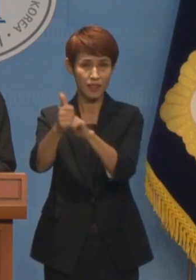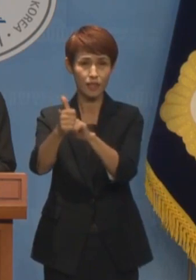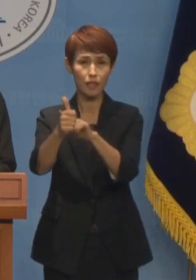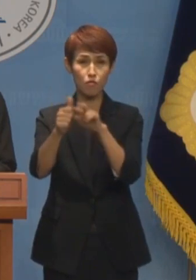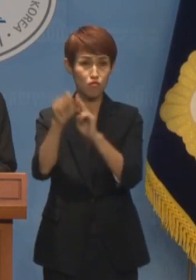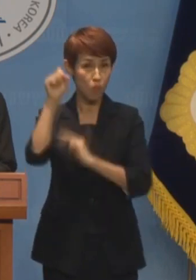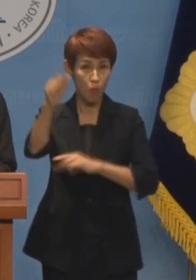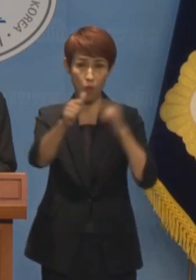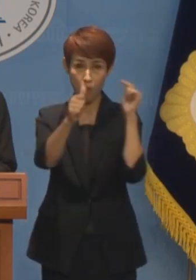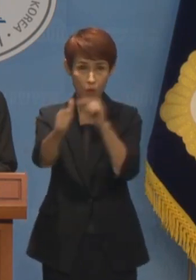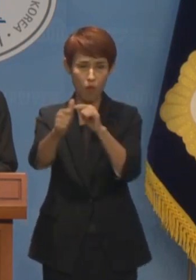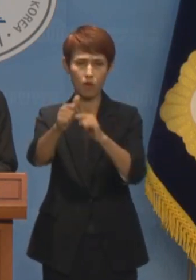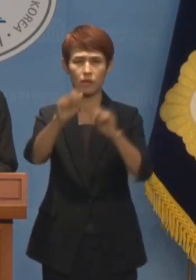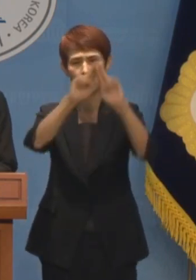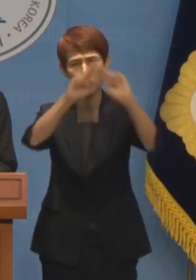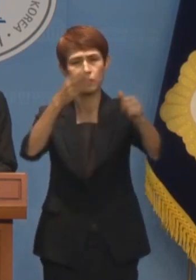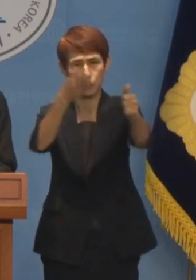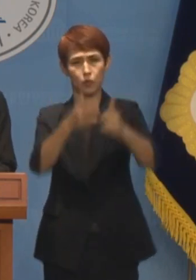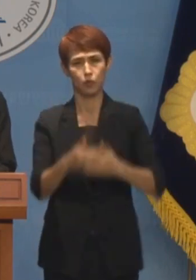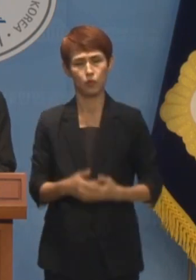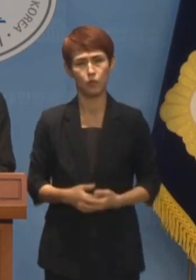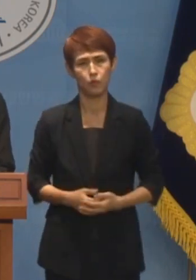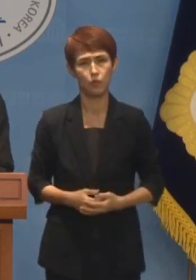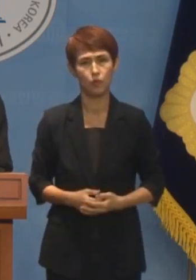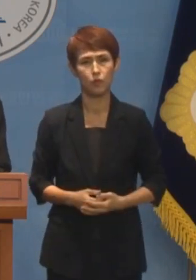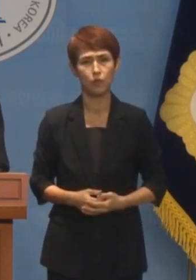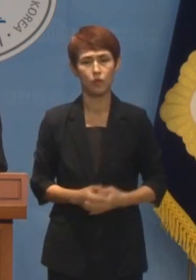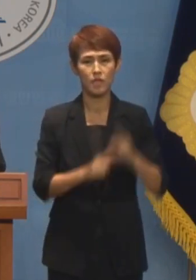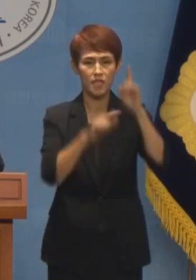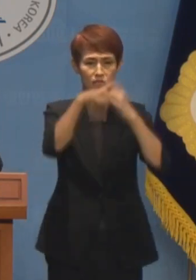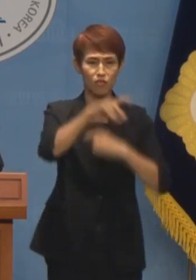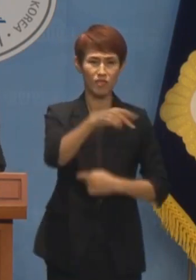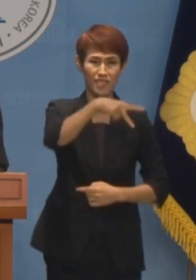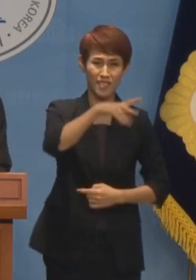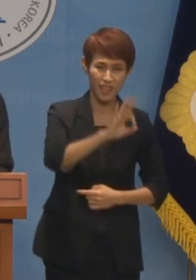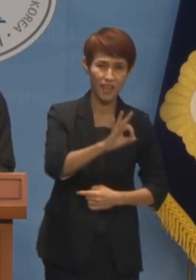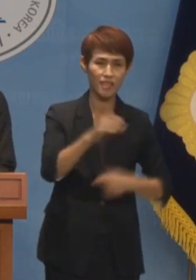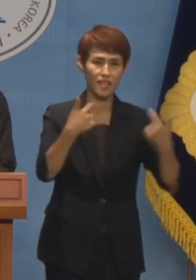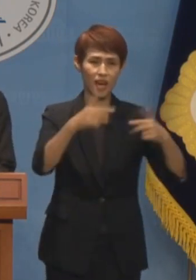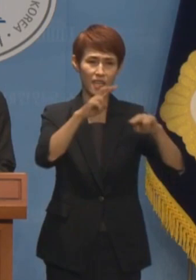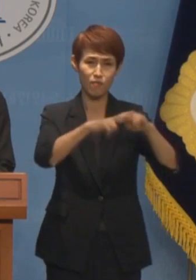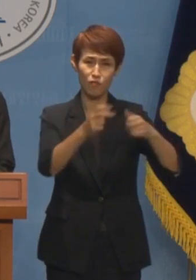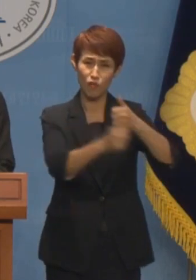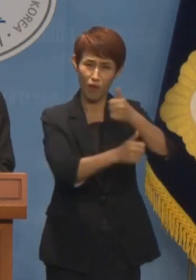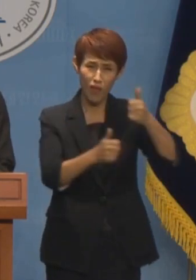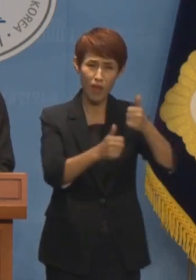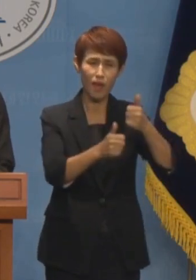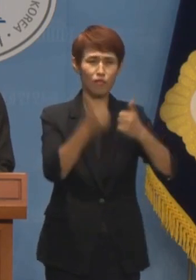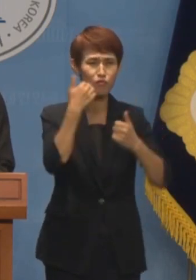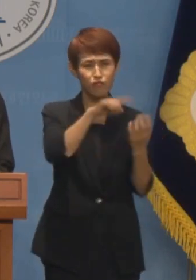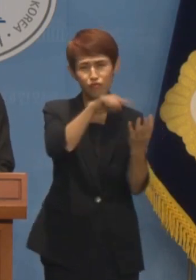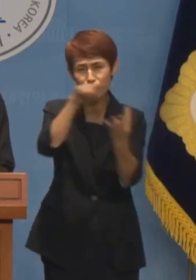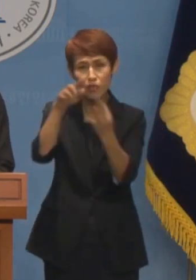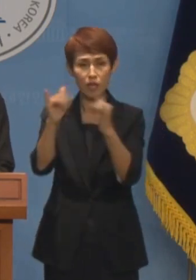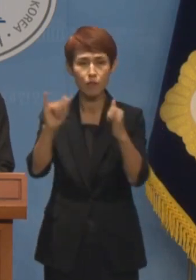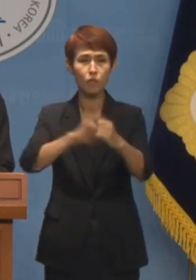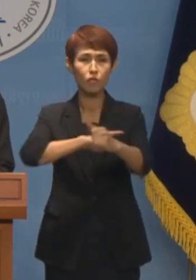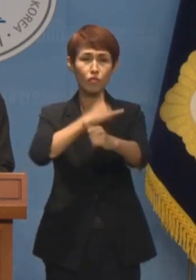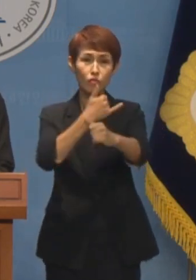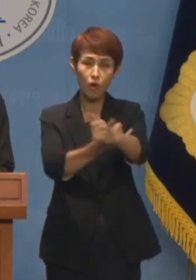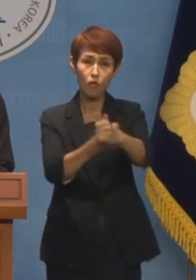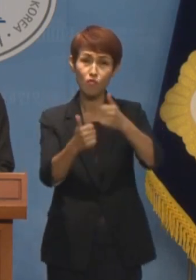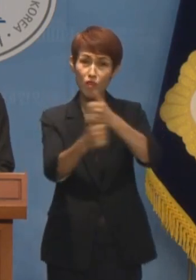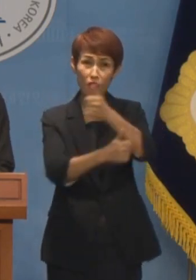당장 처리하십시오. 뿐만 아니라 이충상, 김용원, 상임위원 등 막말로 점철된 국가인권위원회를